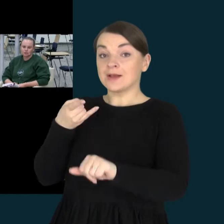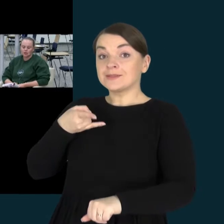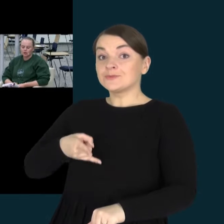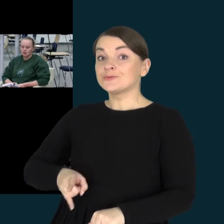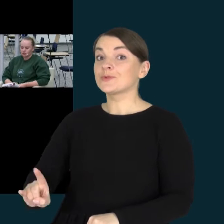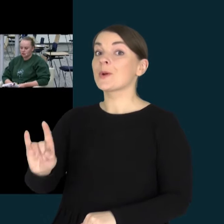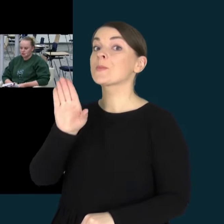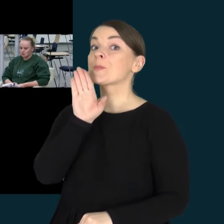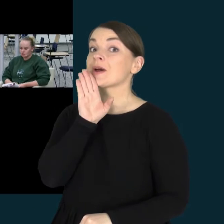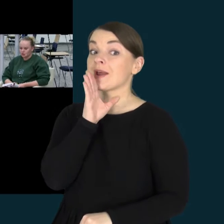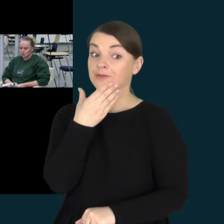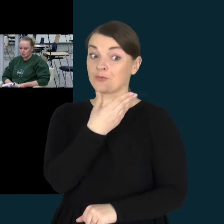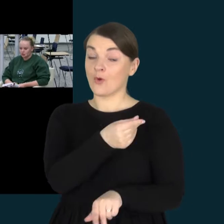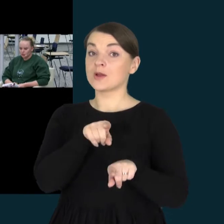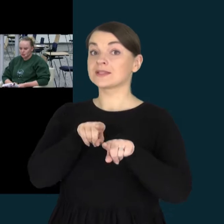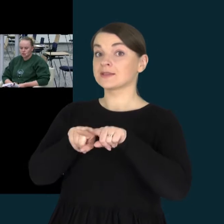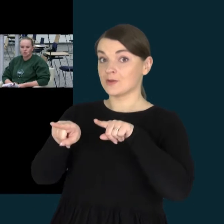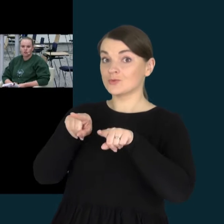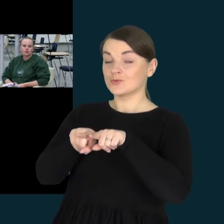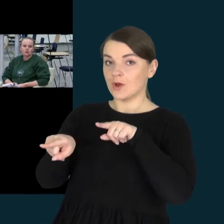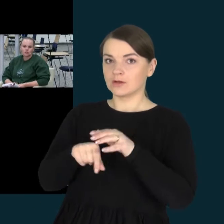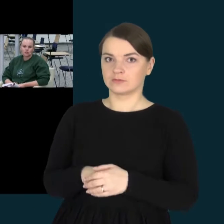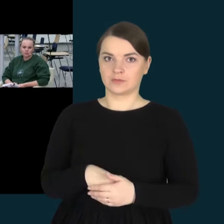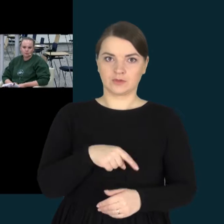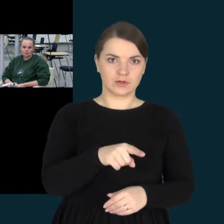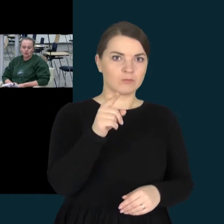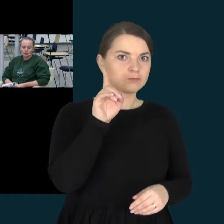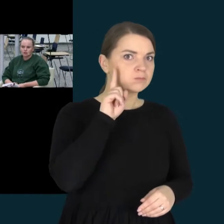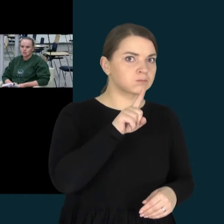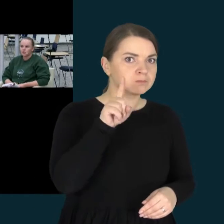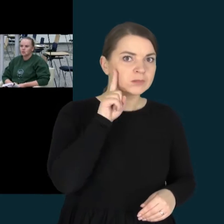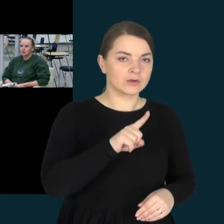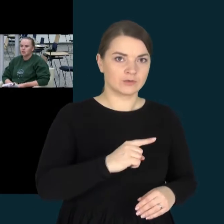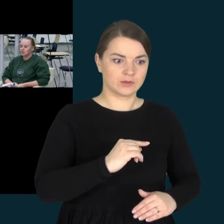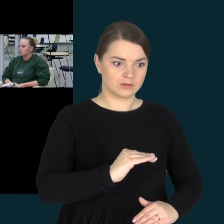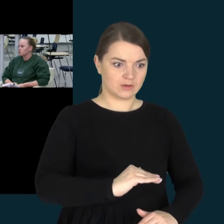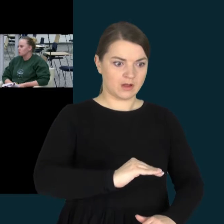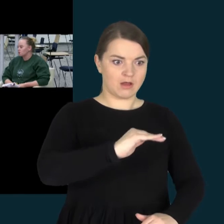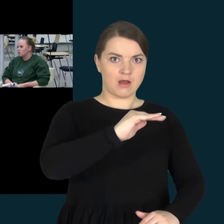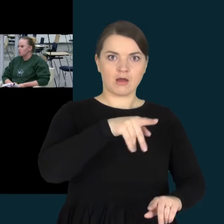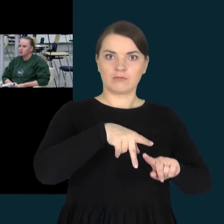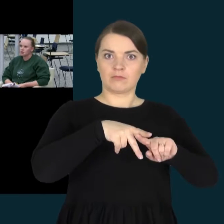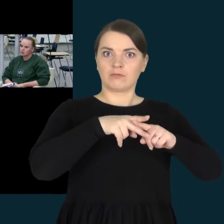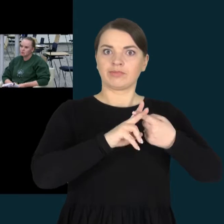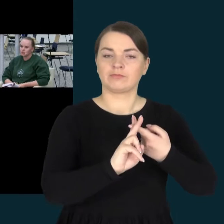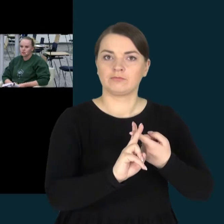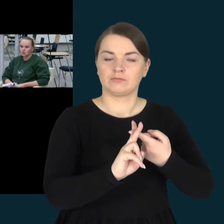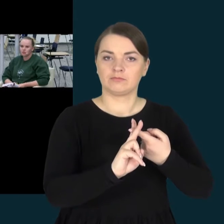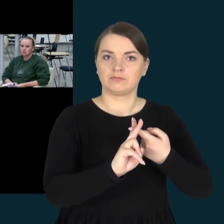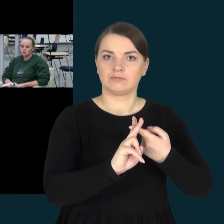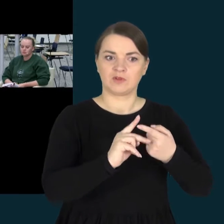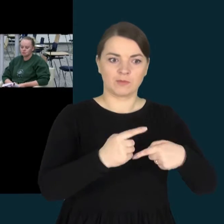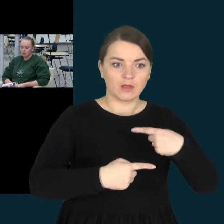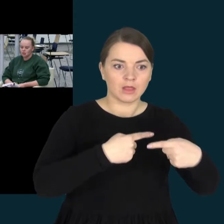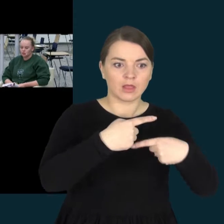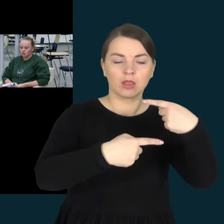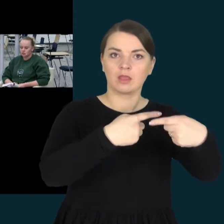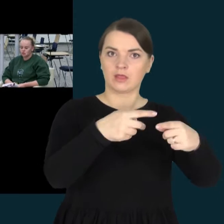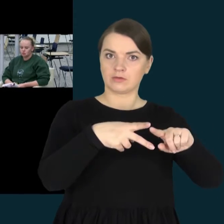esę. Vaikui sustojo raidą. Tiksliau netgi nesustojo, o tiesiog